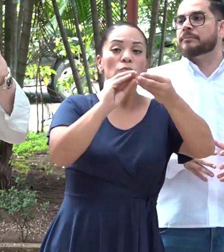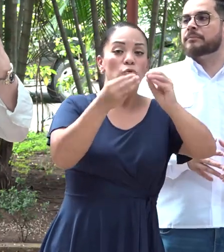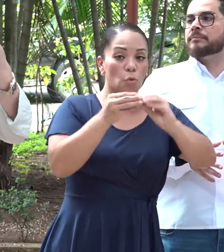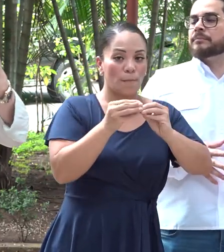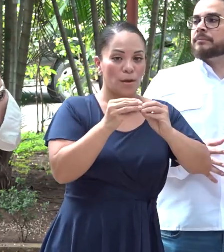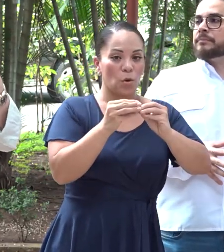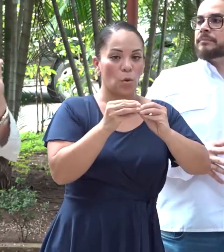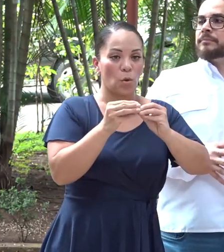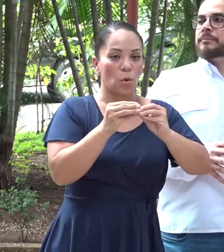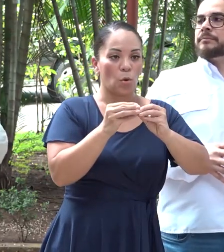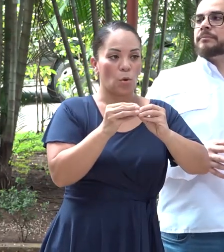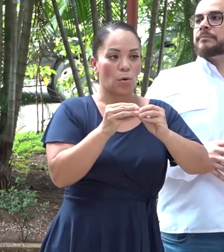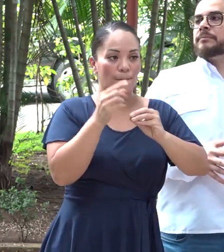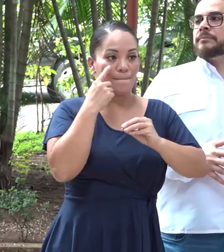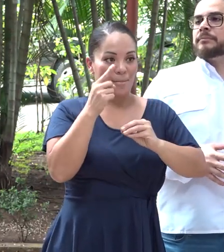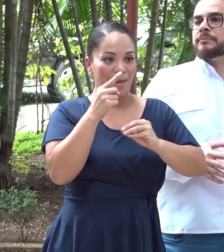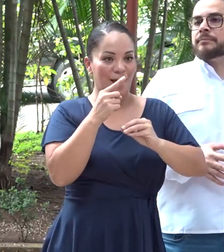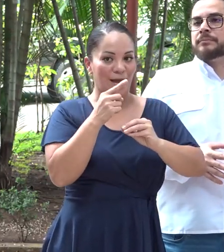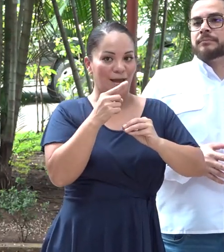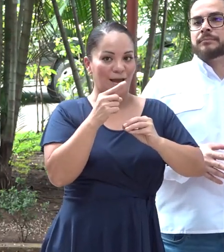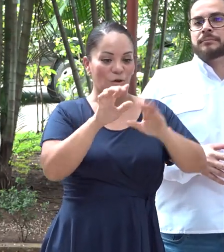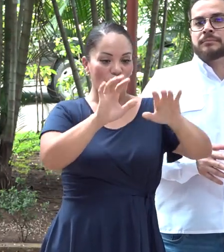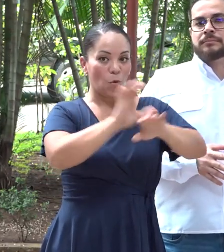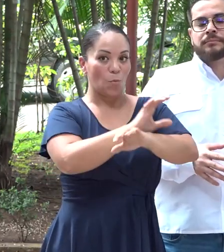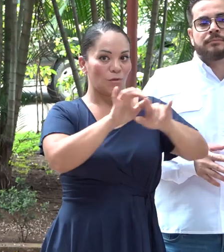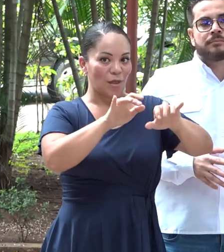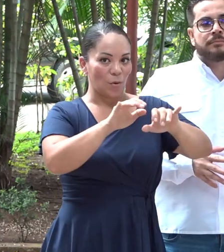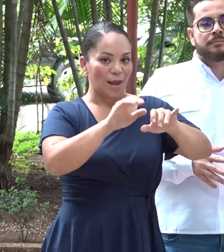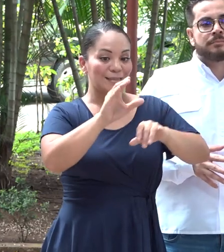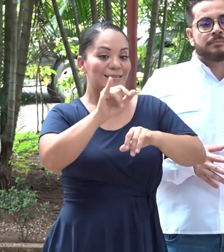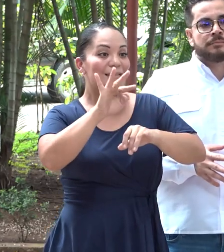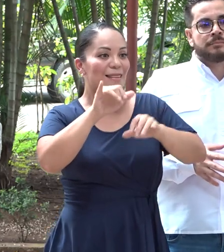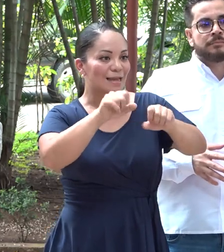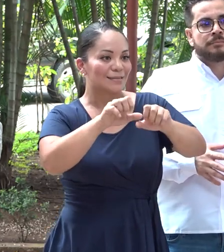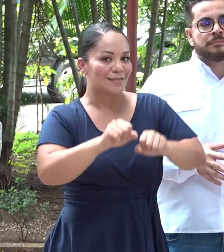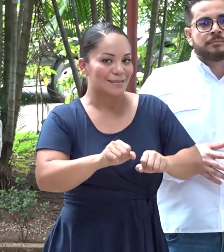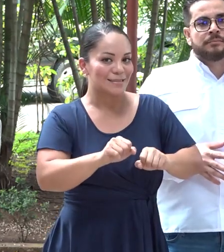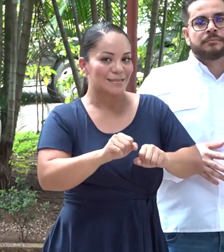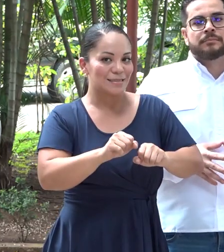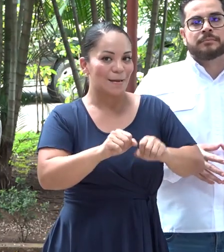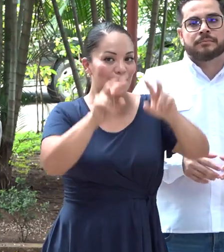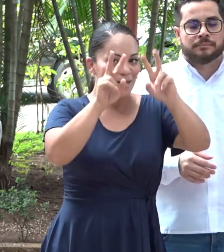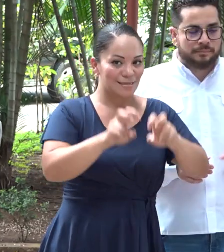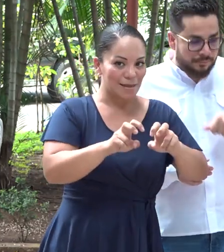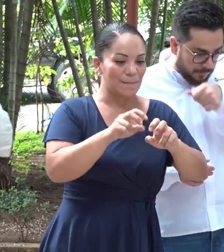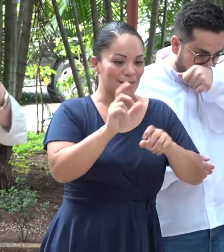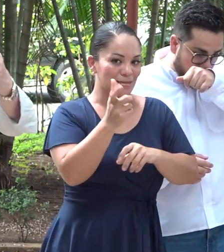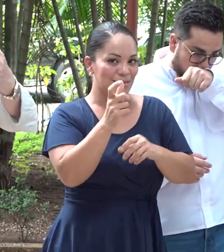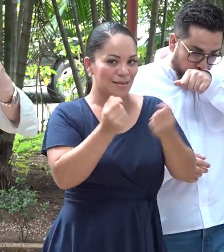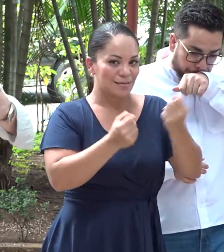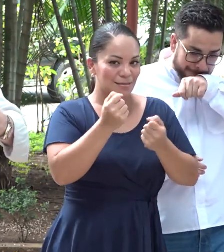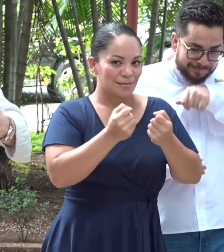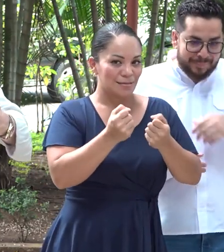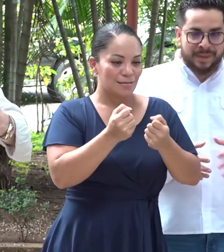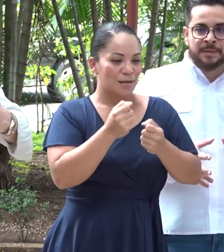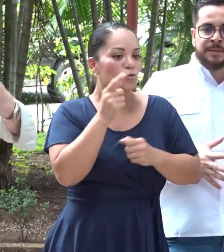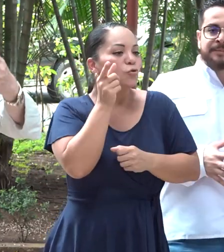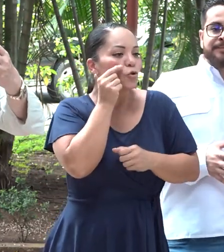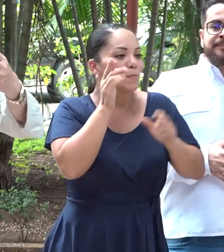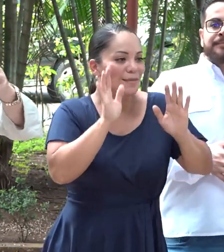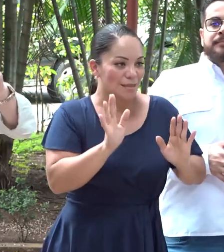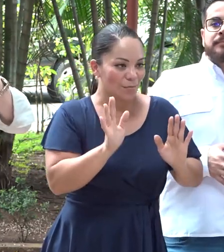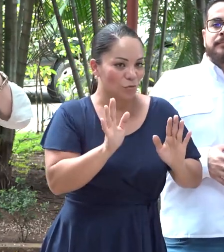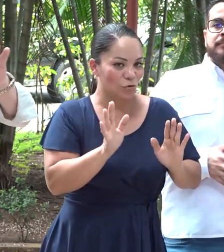de citas de licencias. Oiga, esa la sospecha y lo estamos investigando. Y entonces